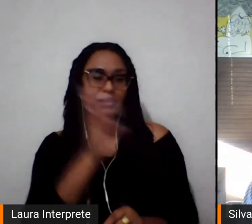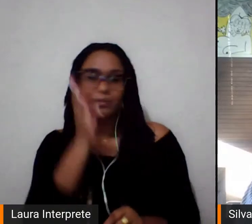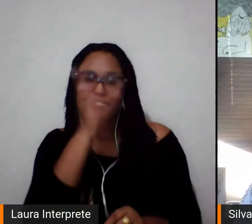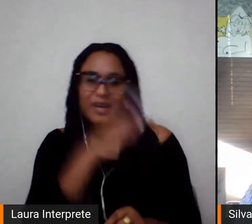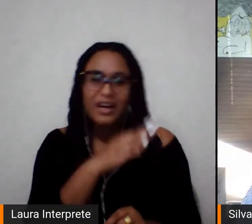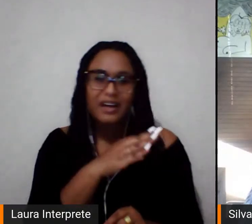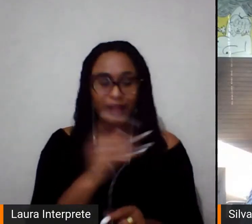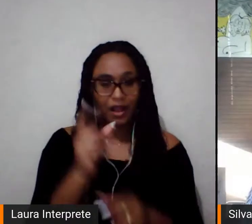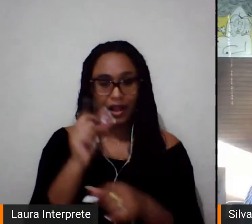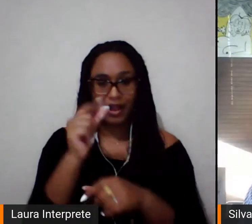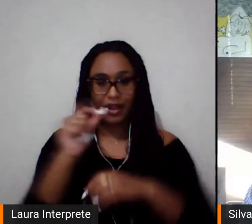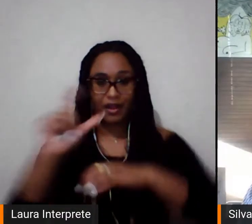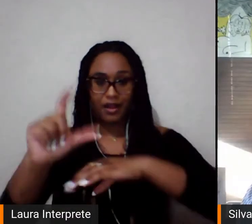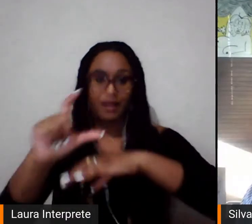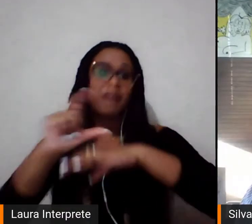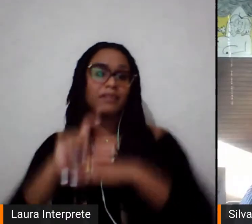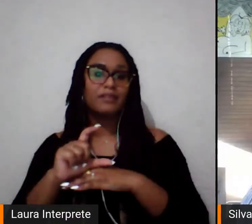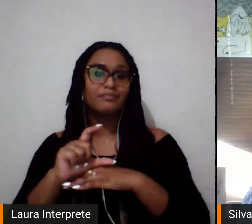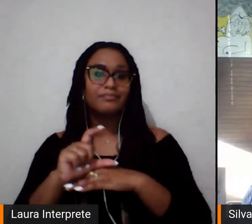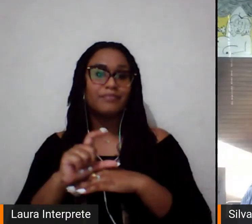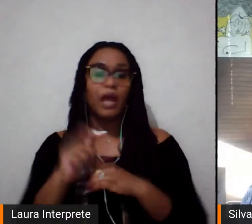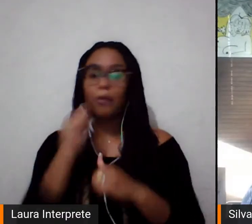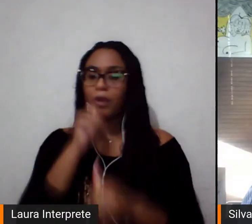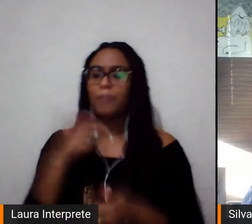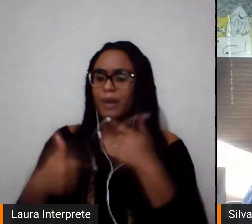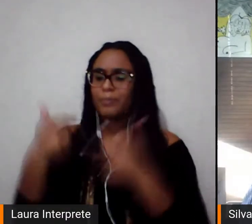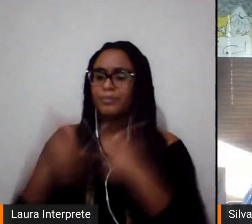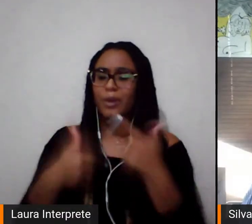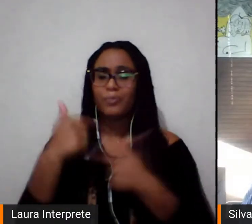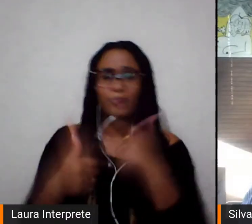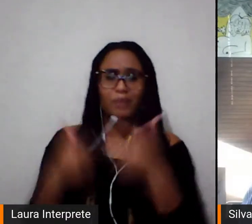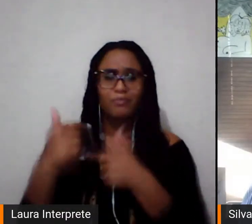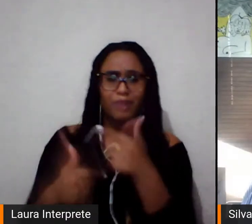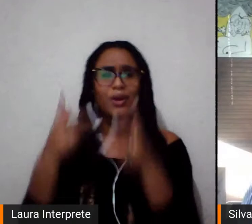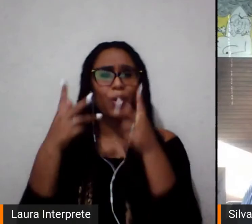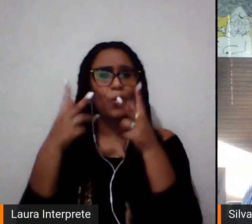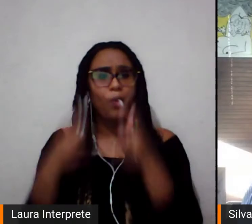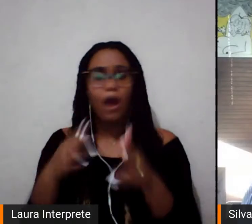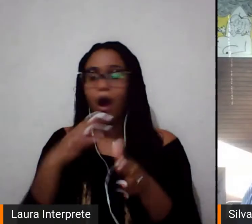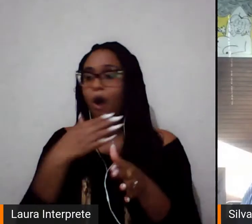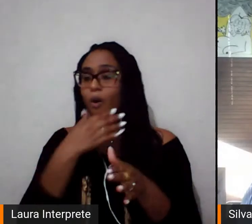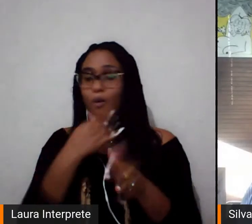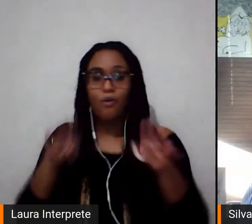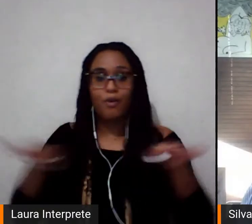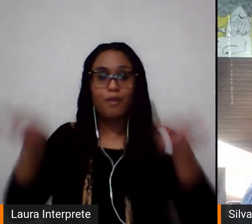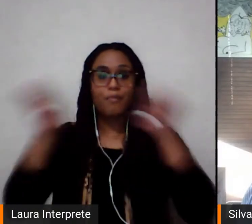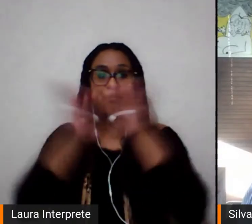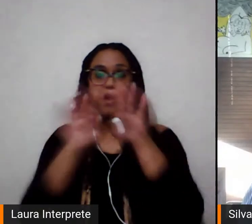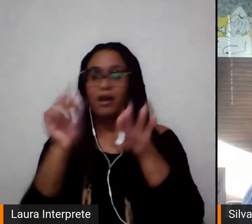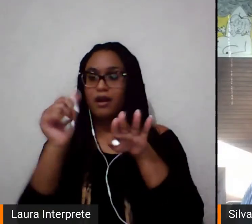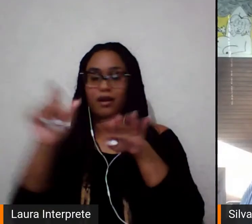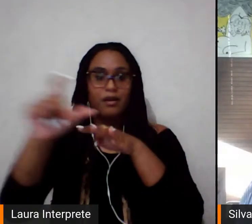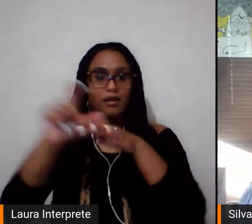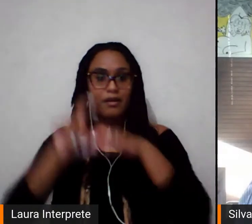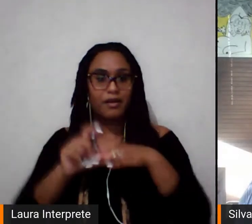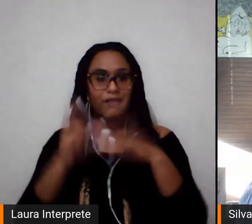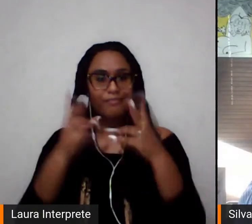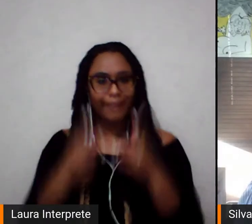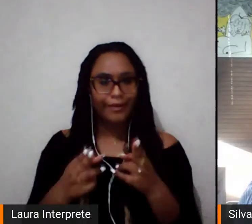muitas vezes recebem menos que os homens, apenas por serem mulheres, os patrocinios são diversificados,